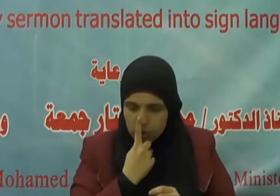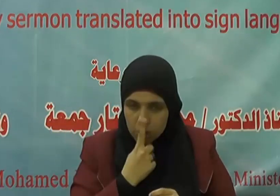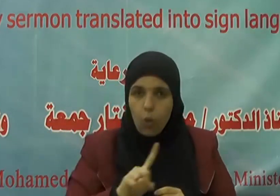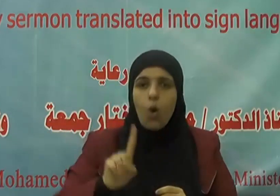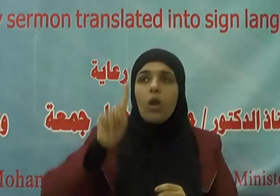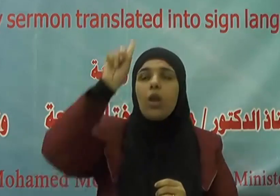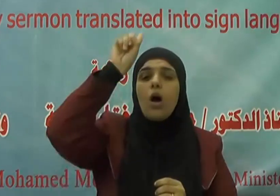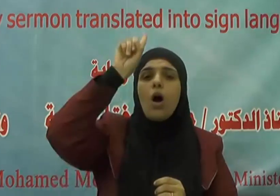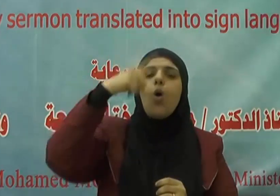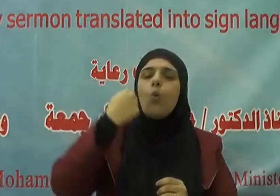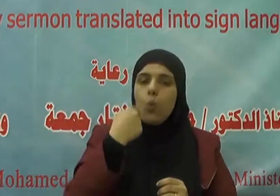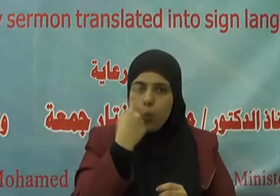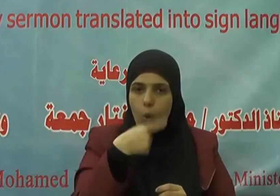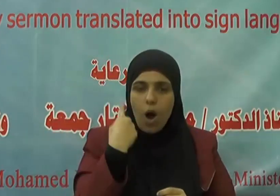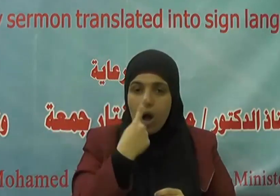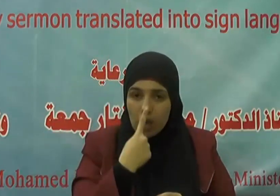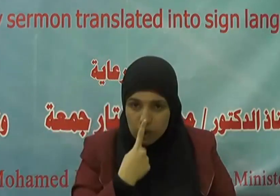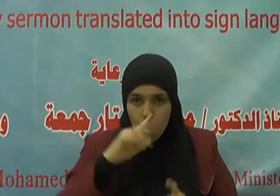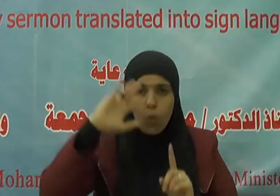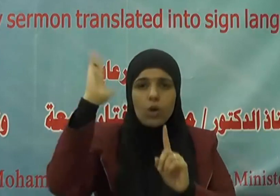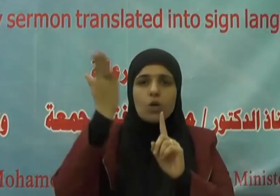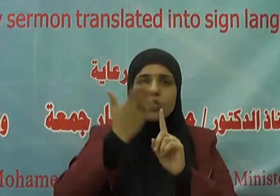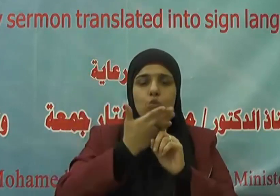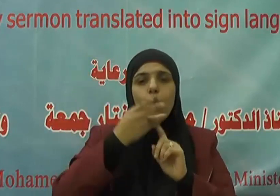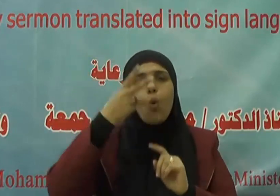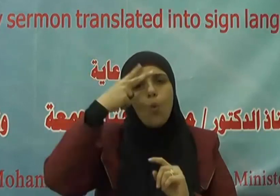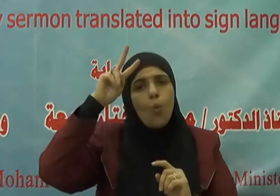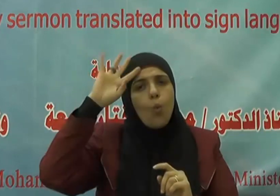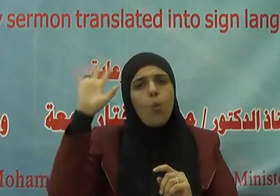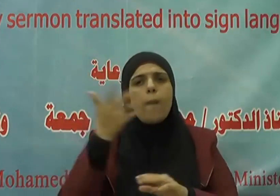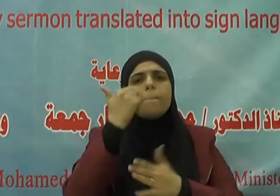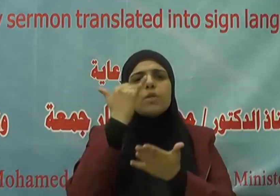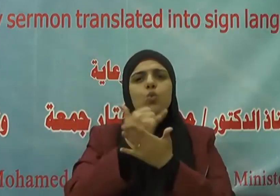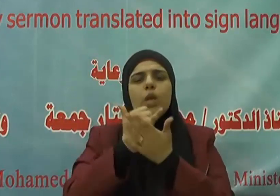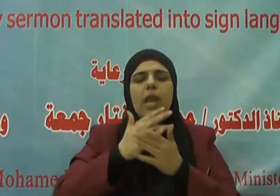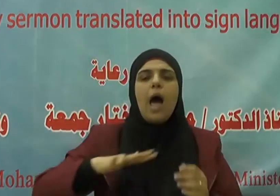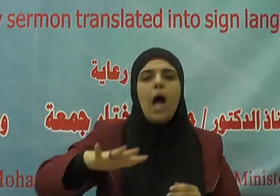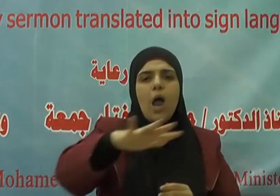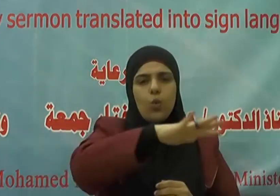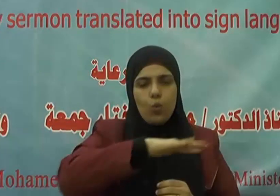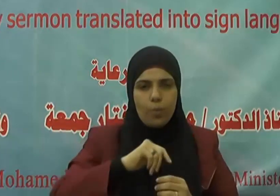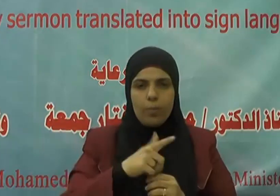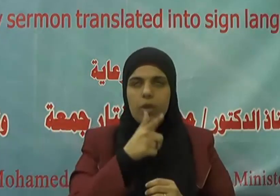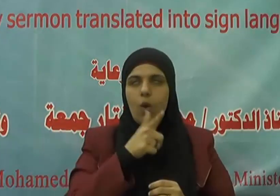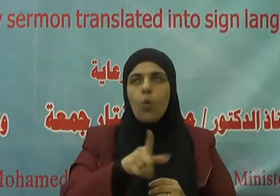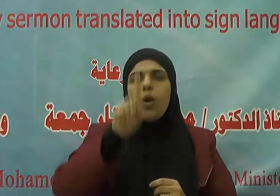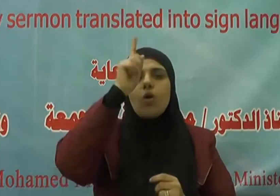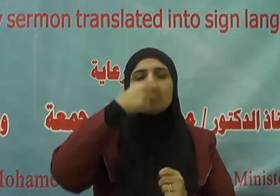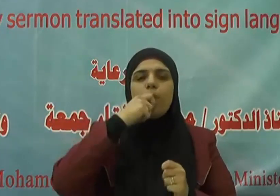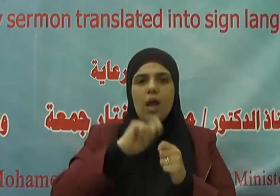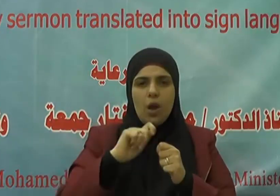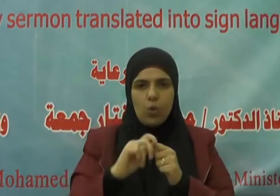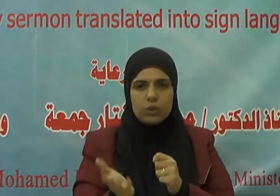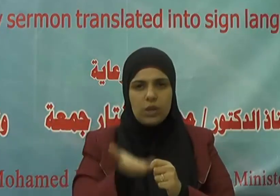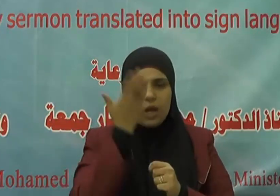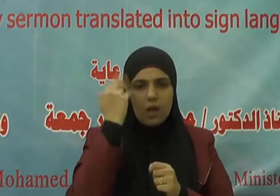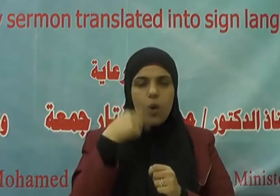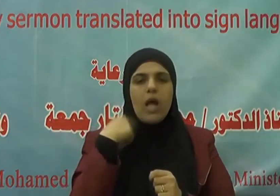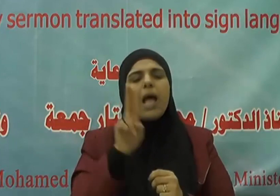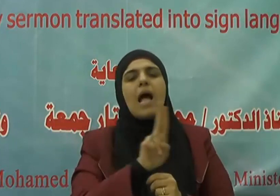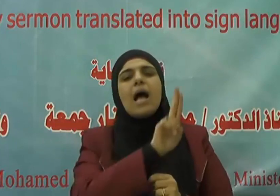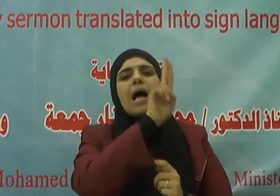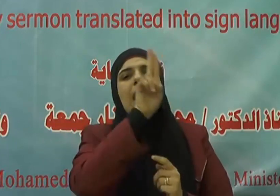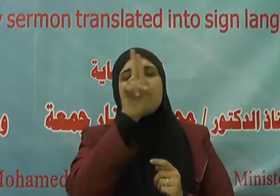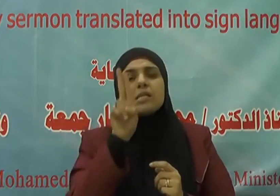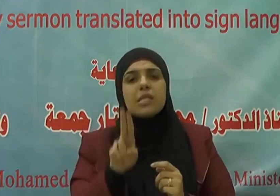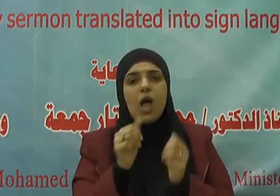الله وأطيع الرسول وأولي الأمر منكم يقول سبحانه فاسألوا